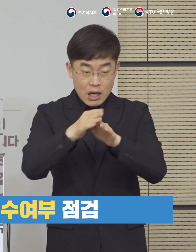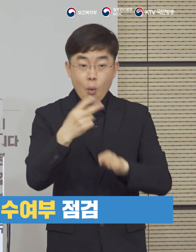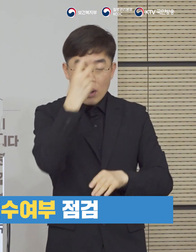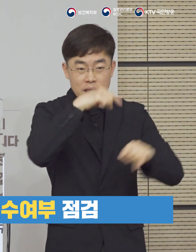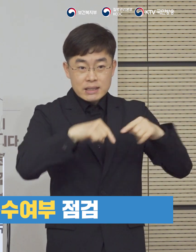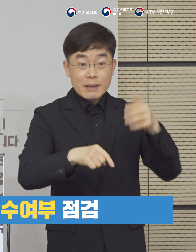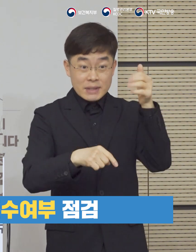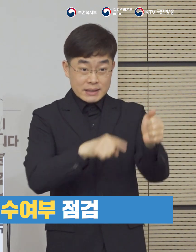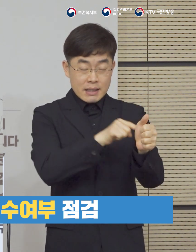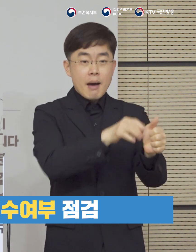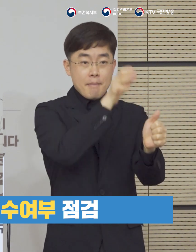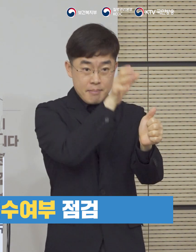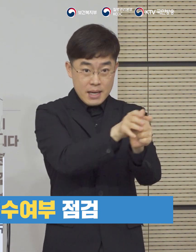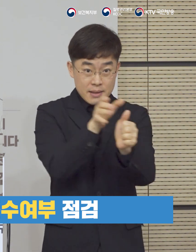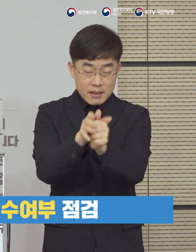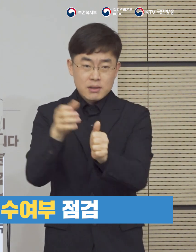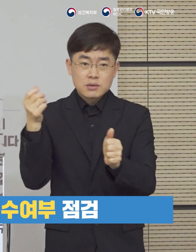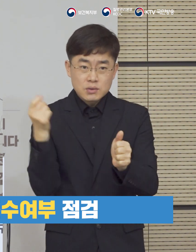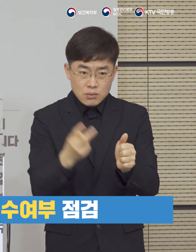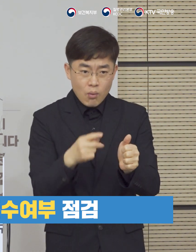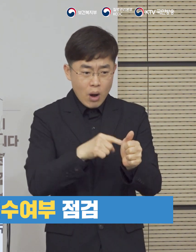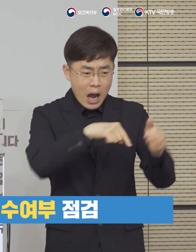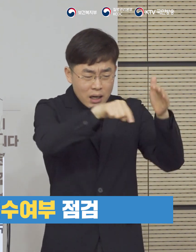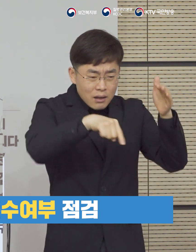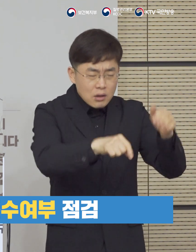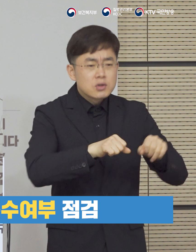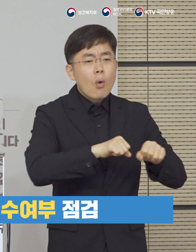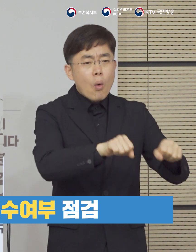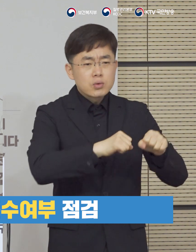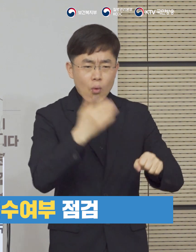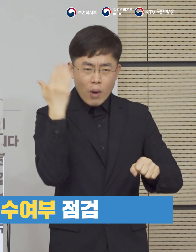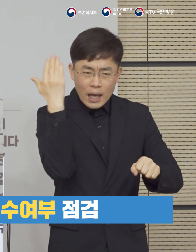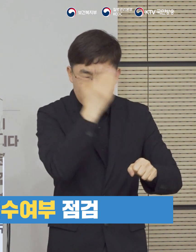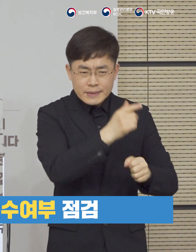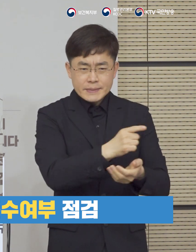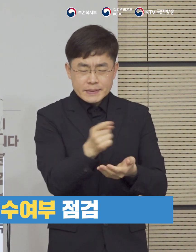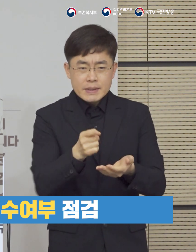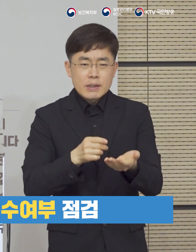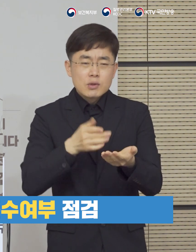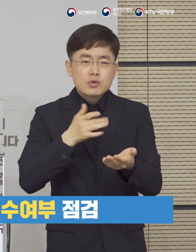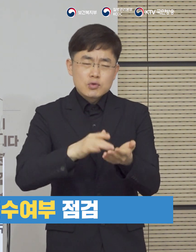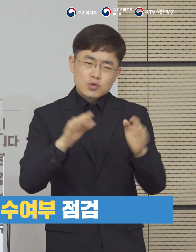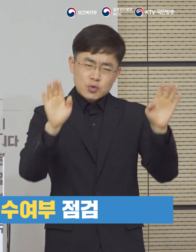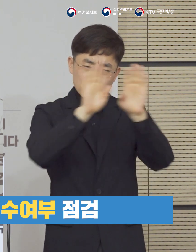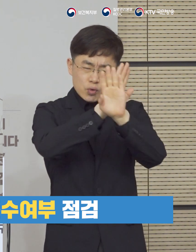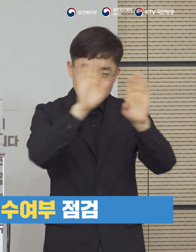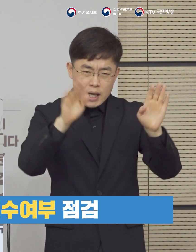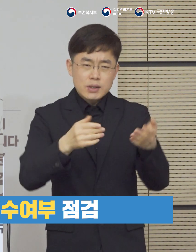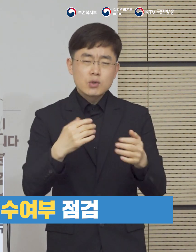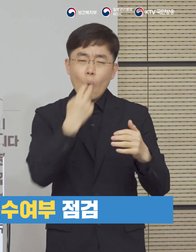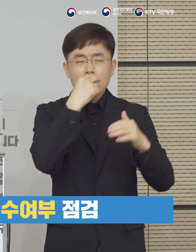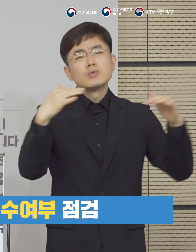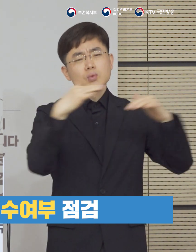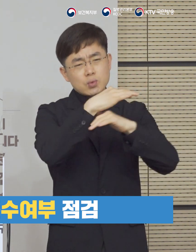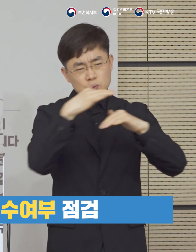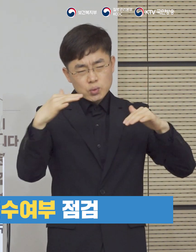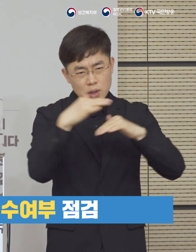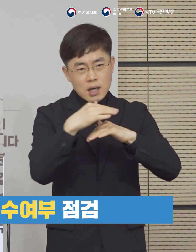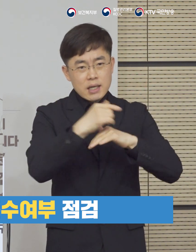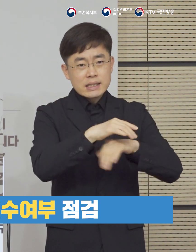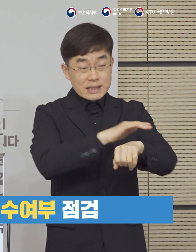감염관리 책임자 지정 또 시설 내의 청소, 소독, 환기를 철저히 하게 하는 등